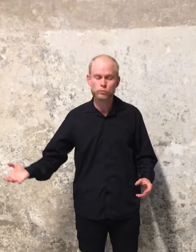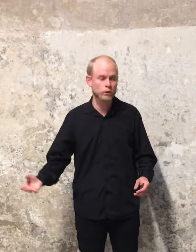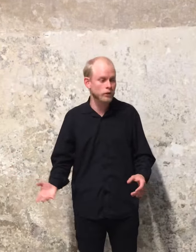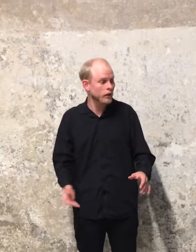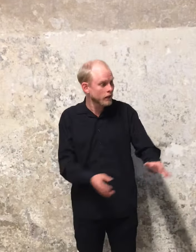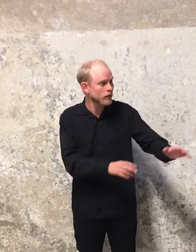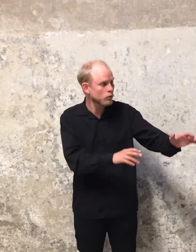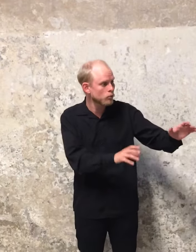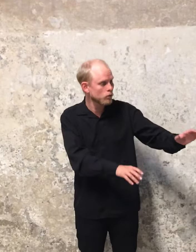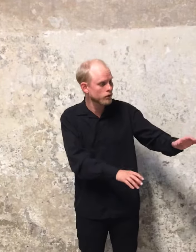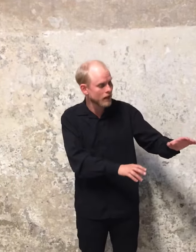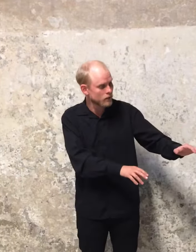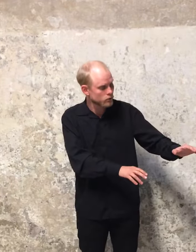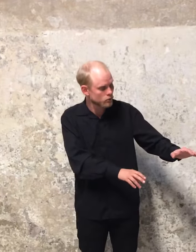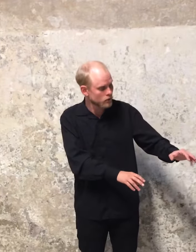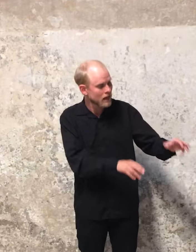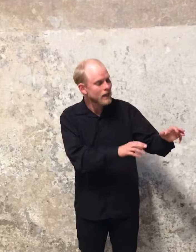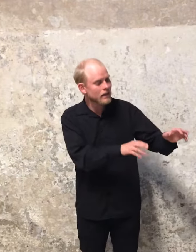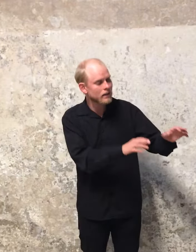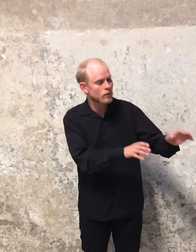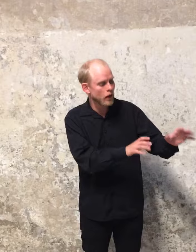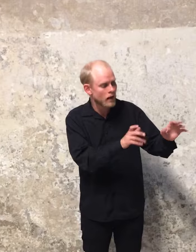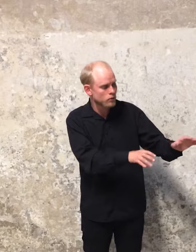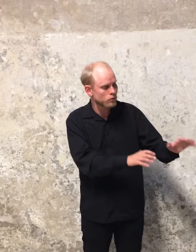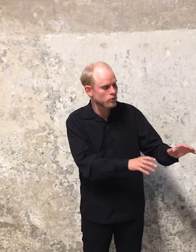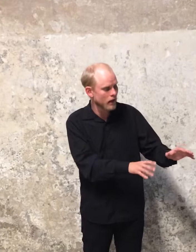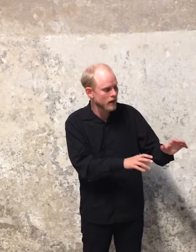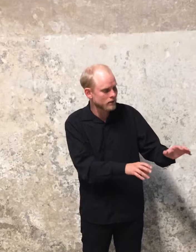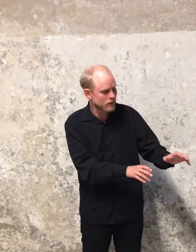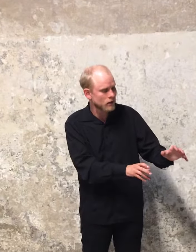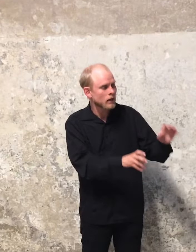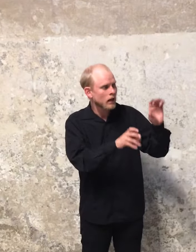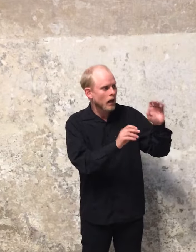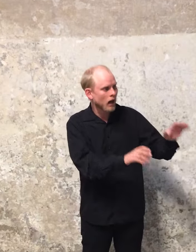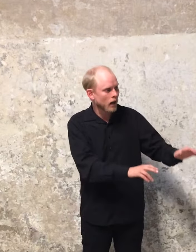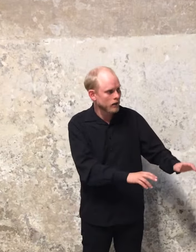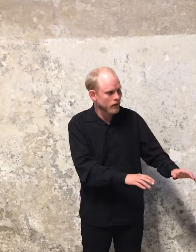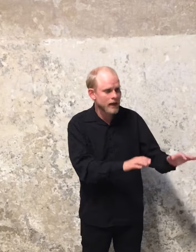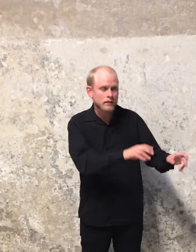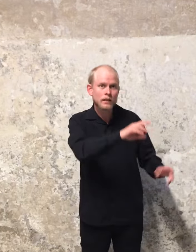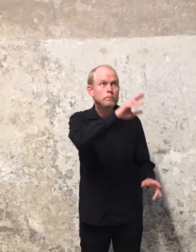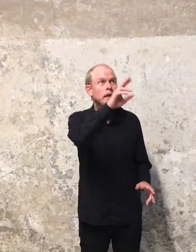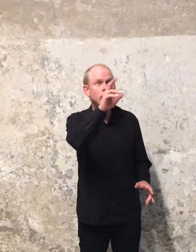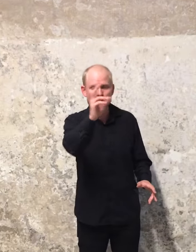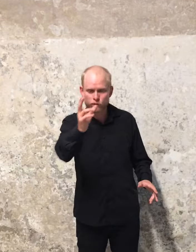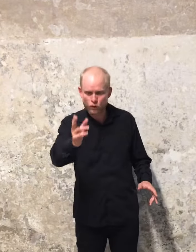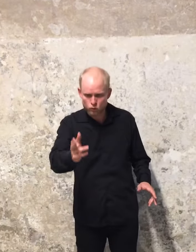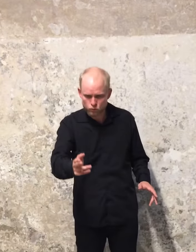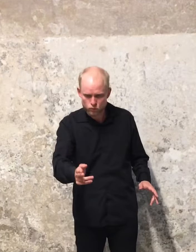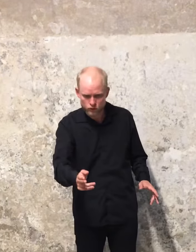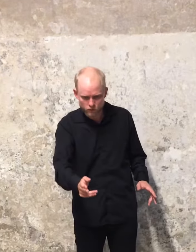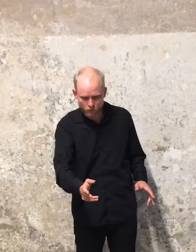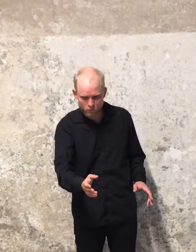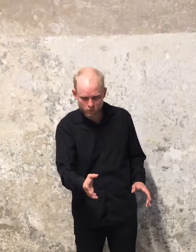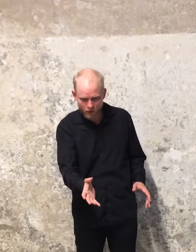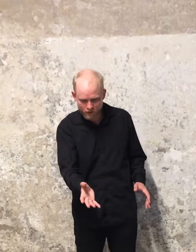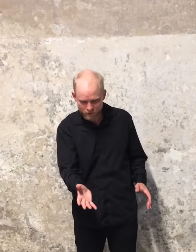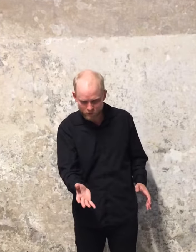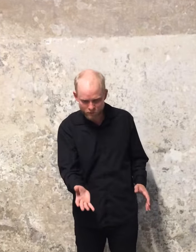hulerne, og inde i hulerne halsskygden, inde i halsskygden, Ær til harene, Ær til bladhang for hulerne, hvor regnerne